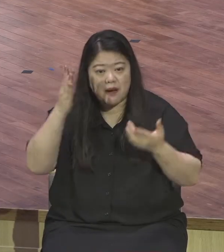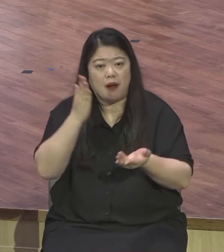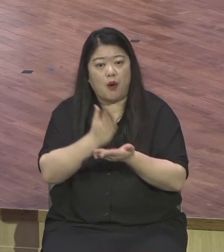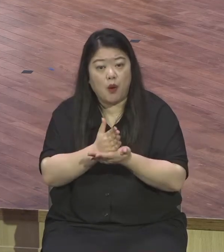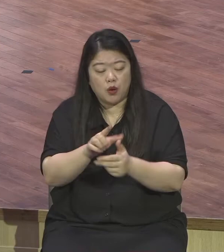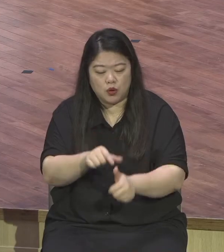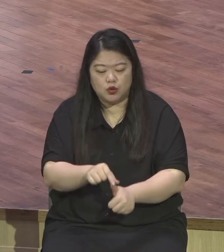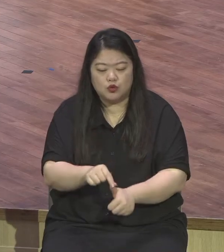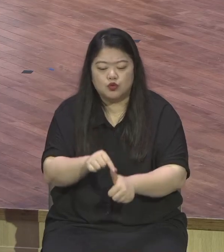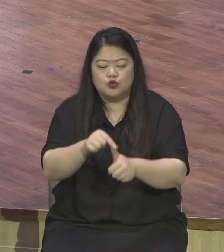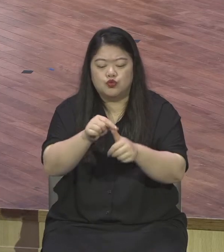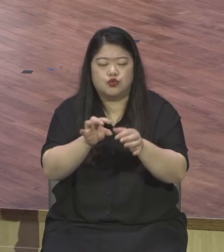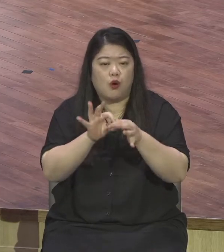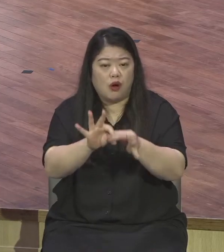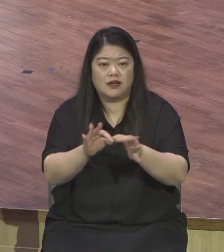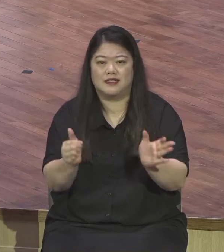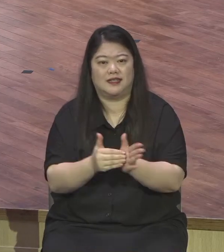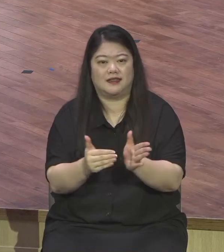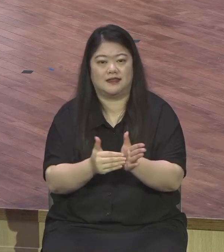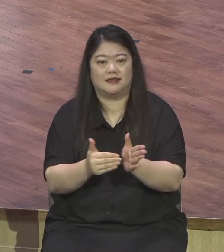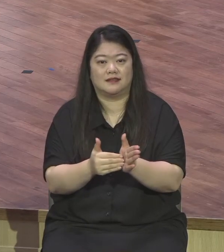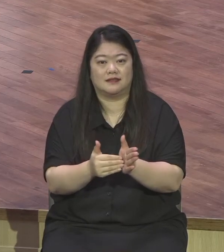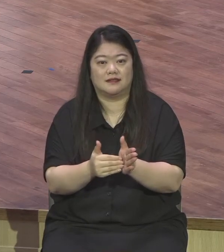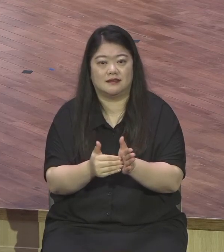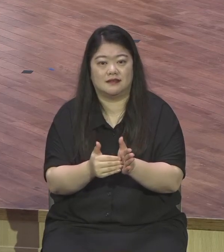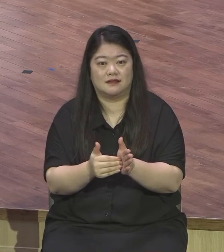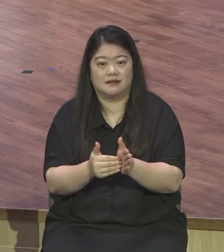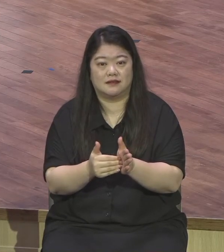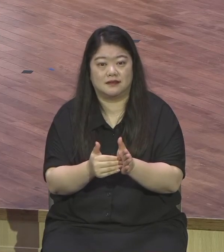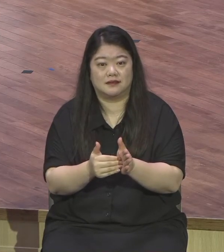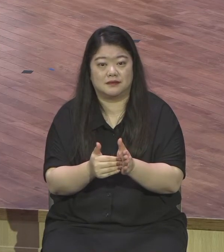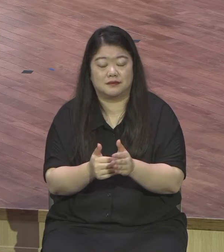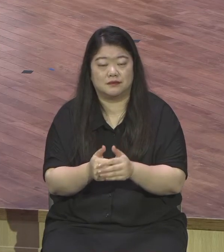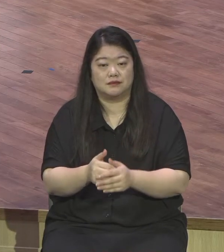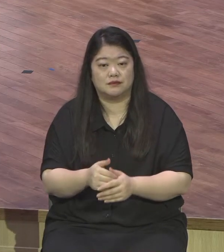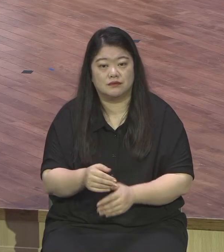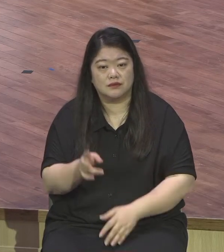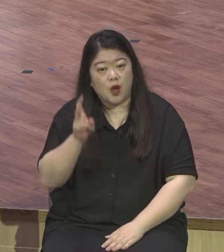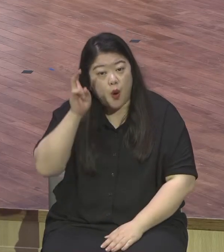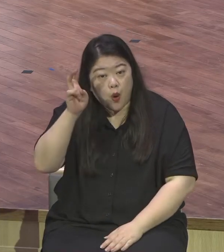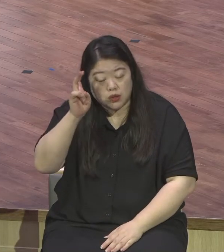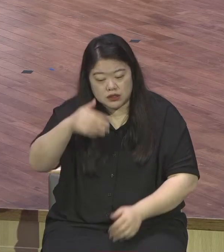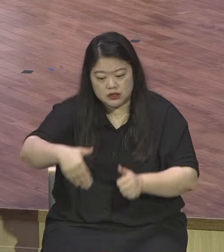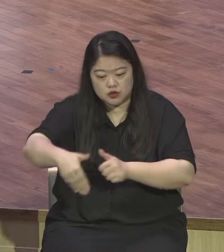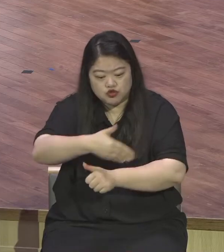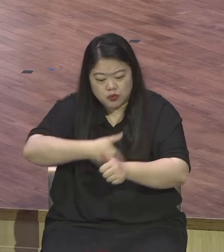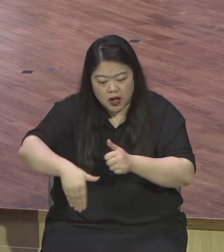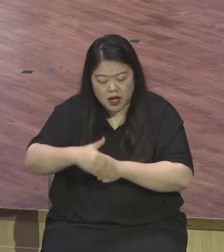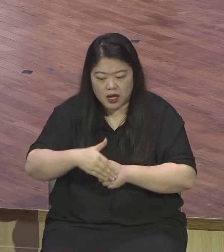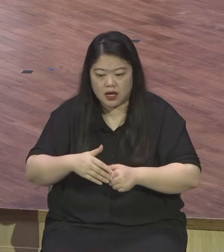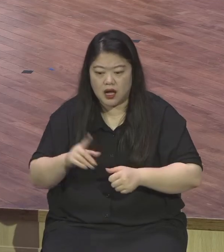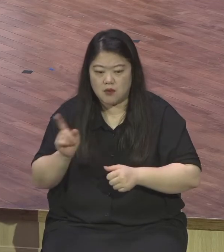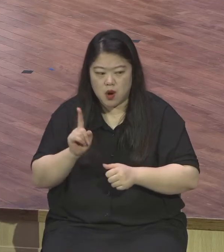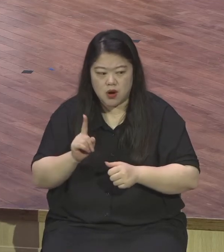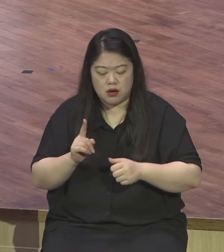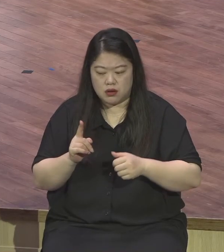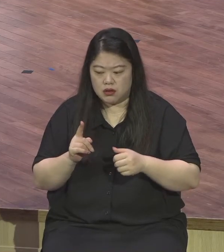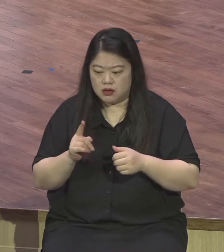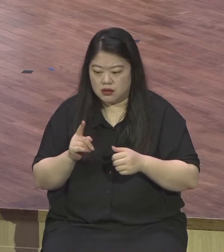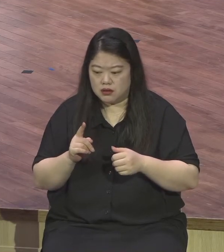왜 헌신하고 망하느냐 자기 동기로 남의 체면 때문에 남들이 하니까 어쩔 수